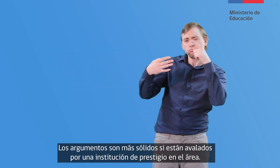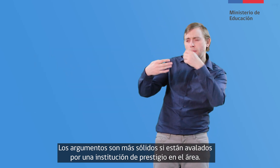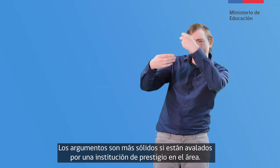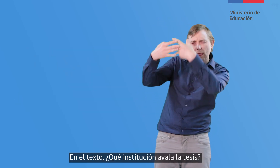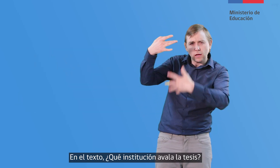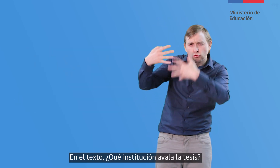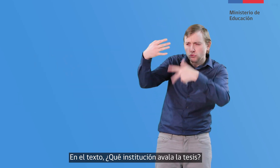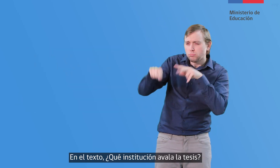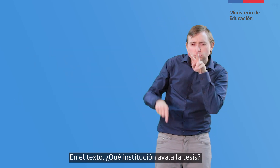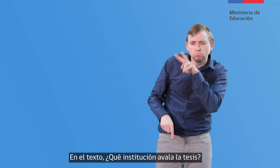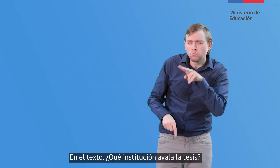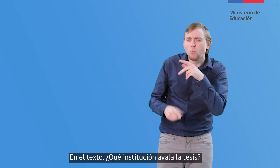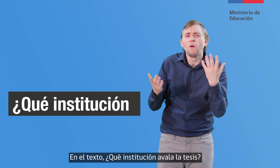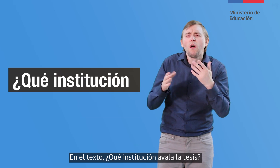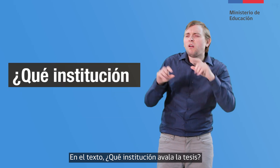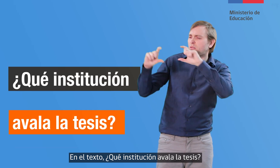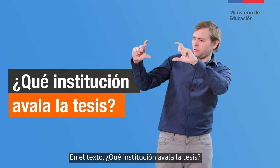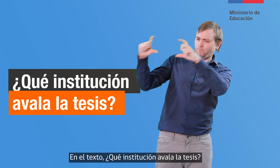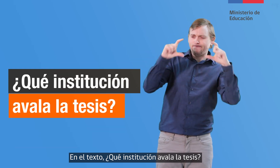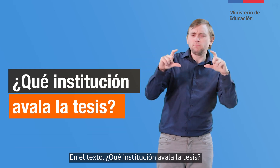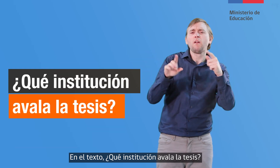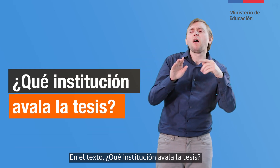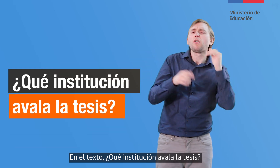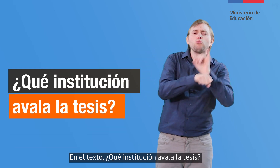En el texto, ¿qué institución avala la tesis?